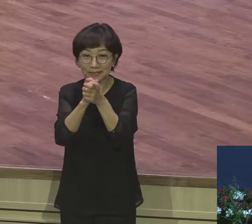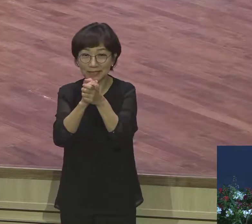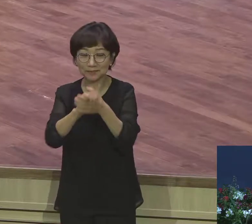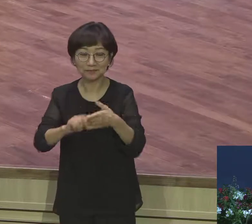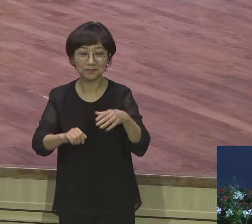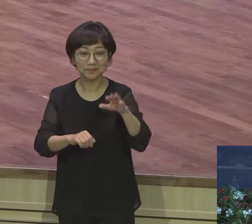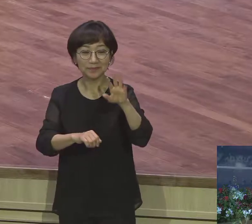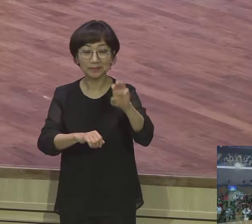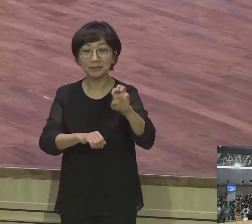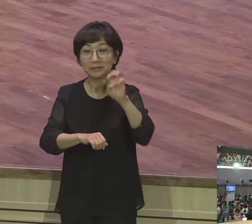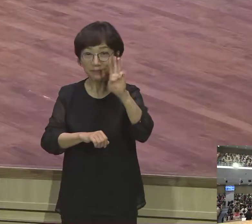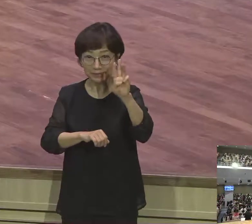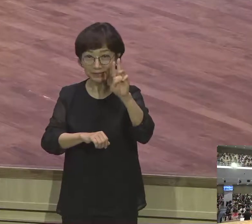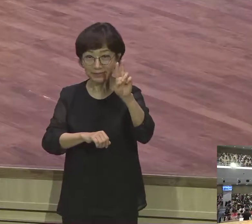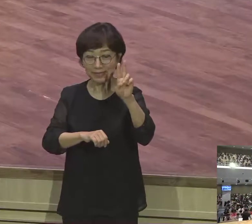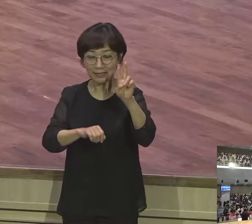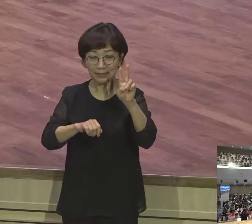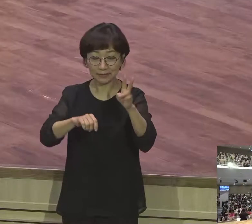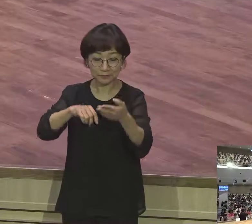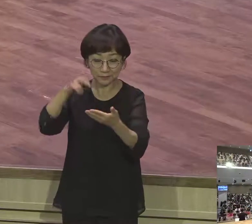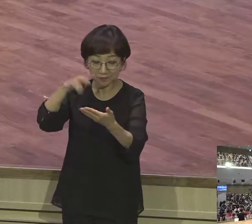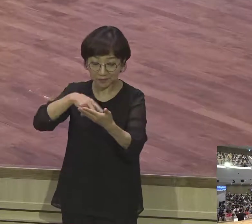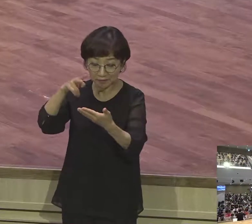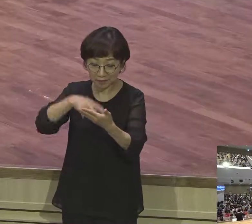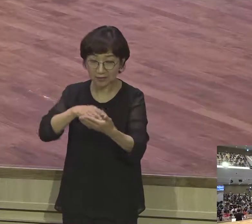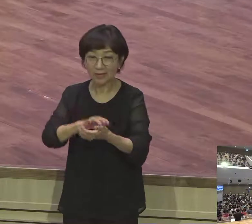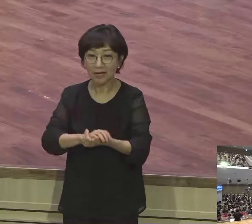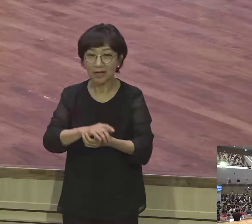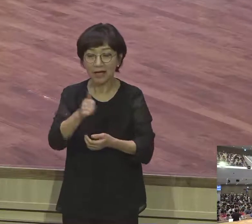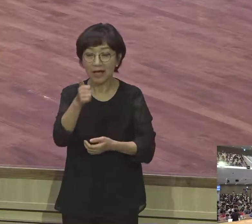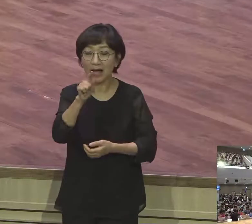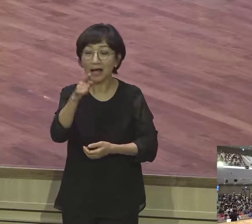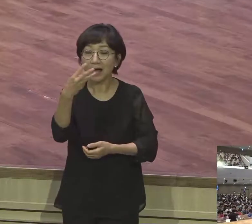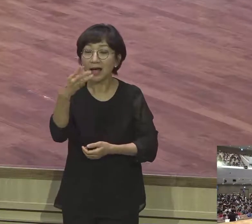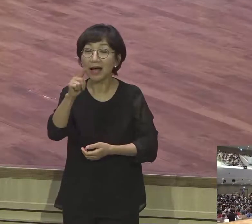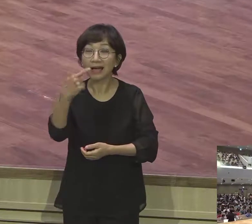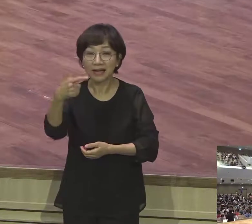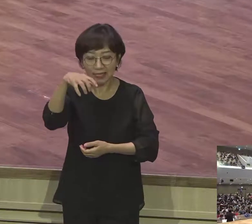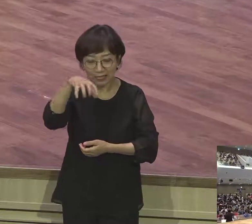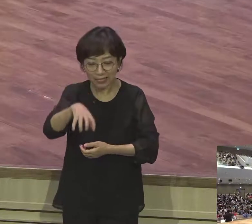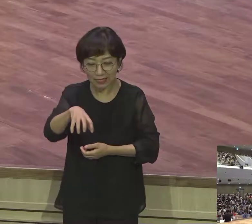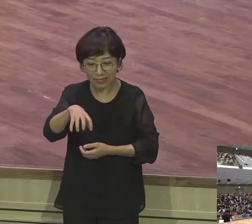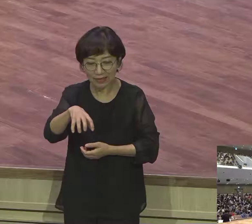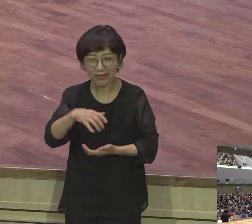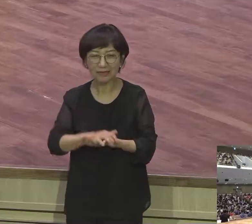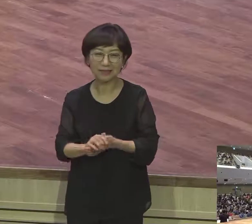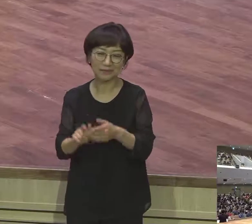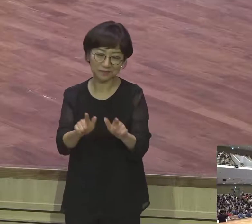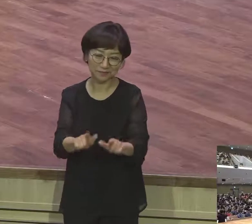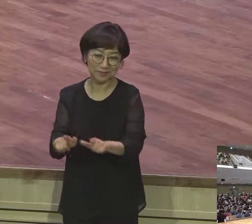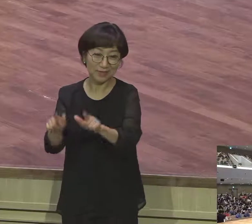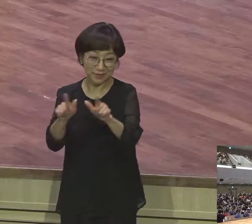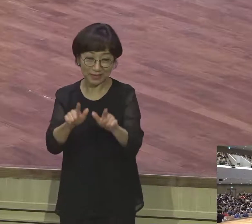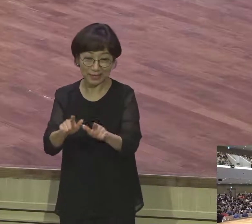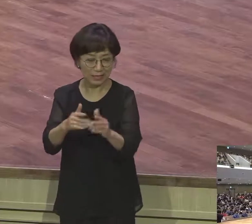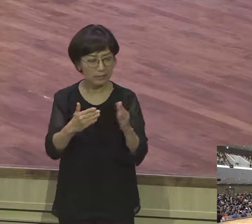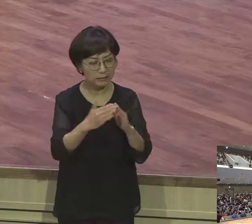하나님에서 20년간 객지생활 하죠 하나님의 20년간 객지생활 하던 야곱에게 하나님 이렇게